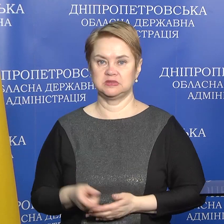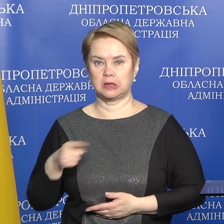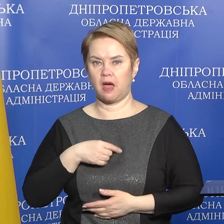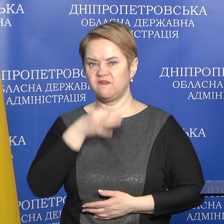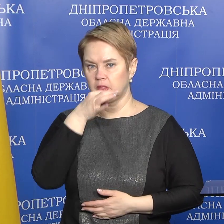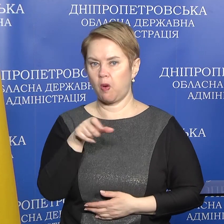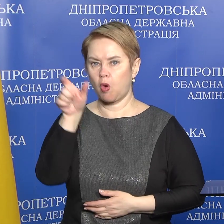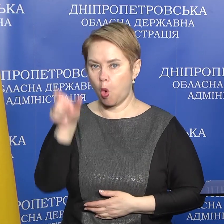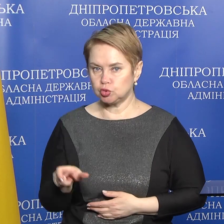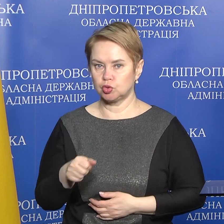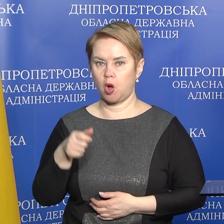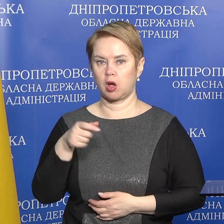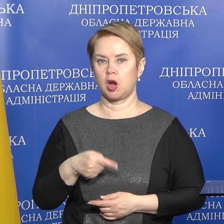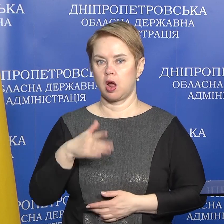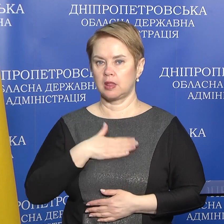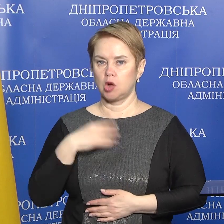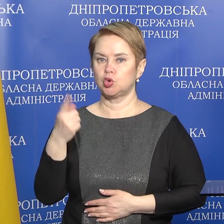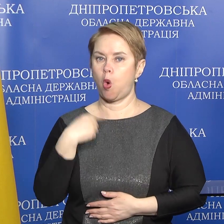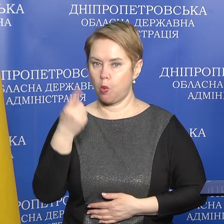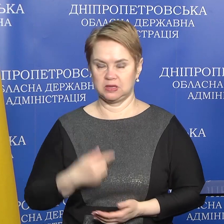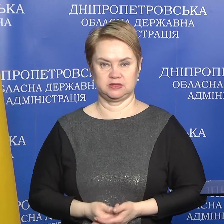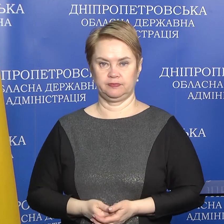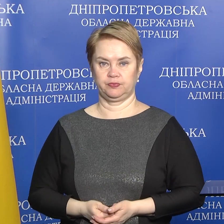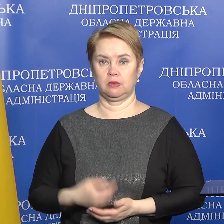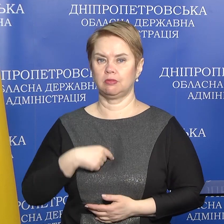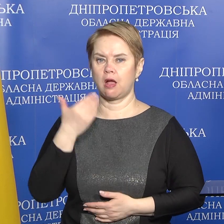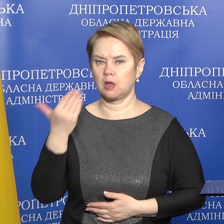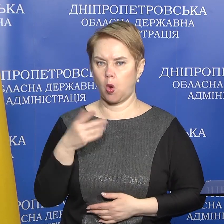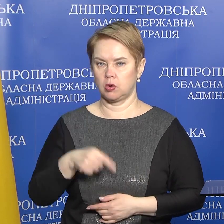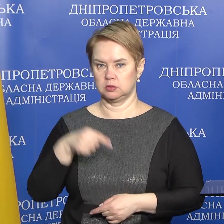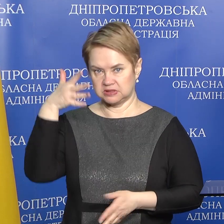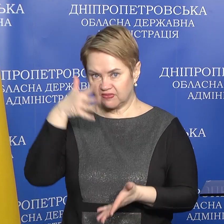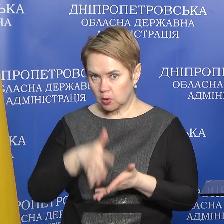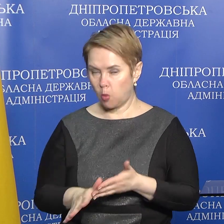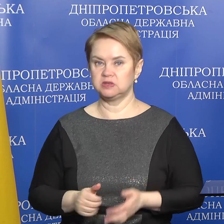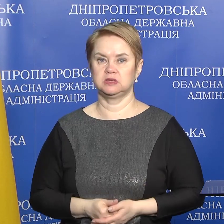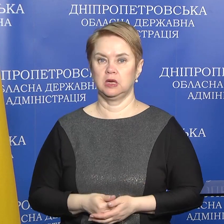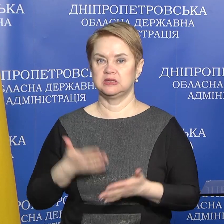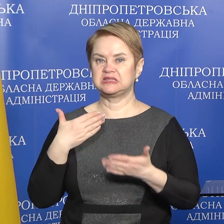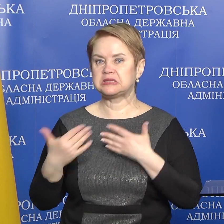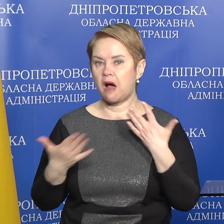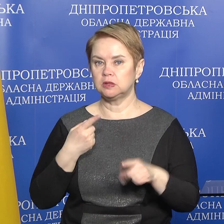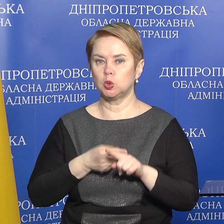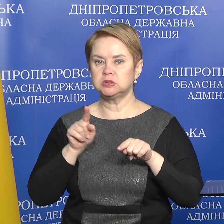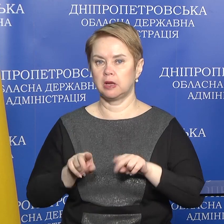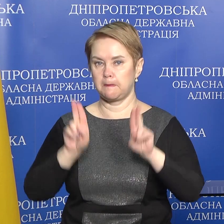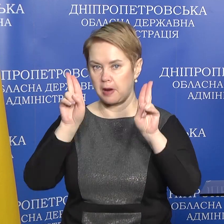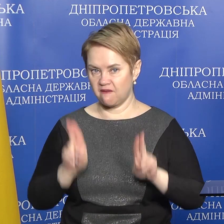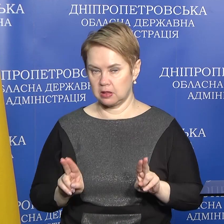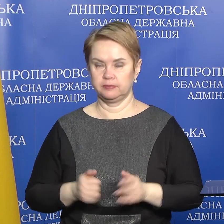відповідальність кожного громадянина нашої області, на його свідоме ставлення до цих правил,